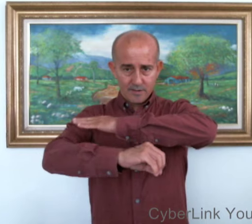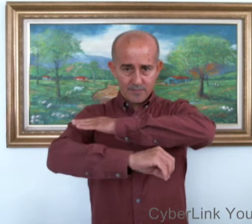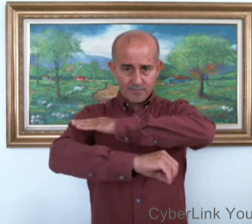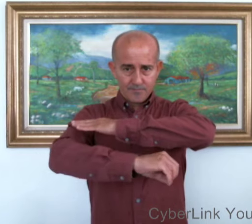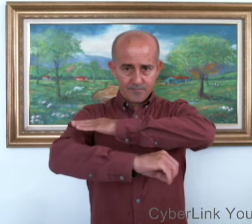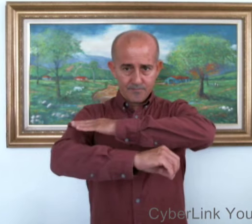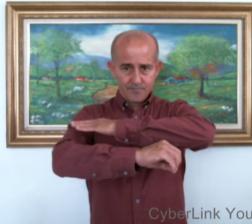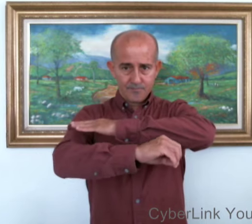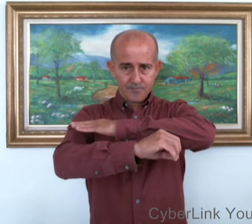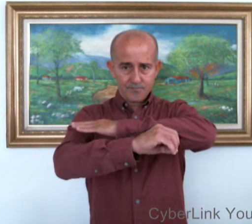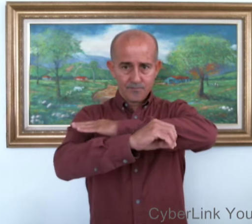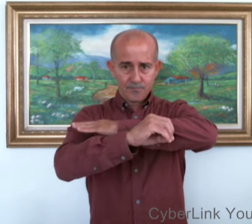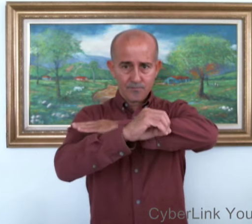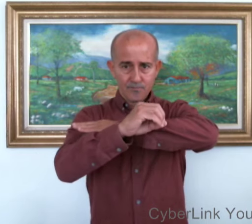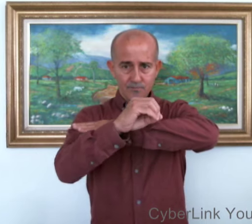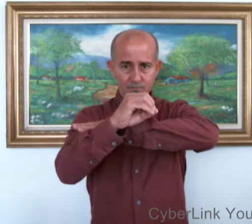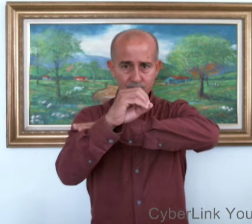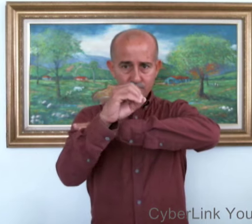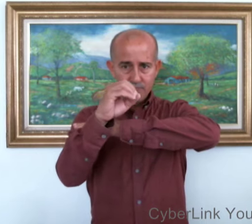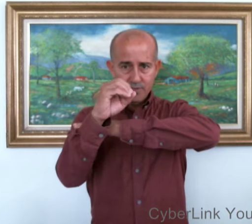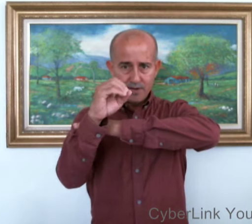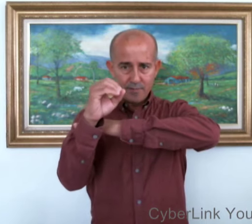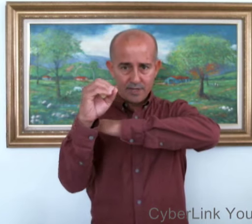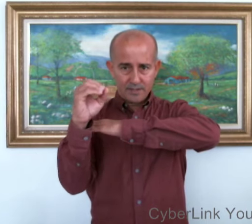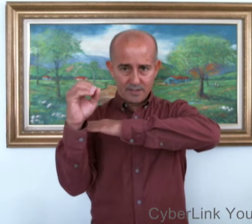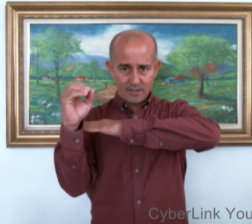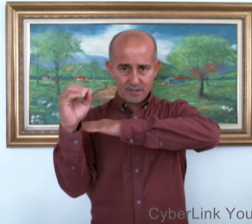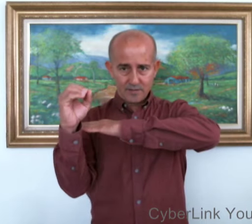Algunas Amanecer.